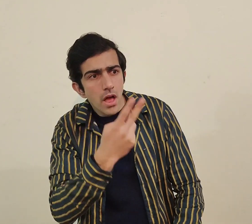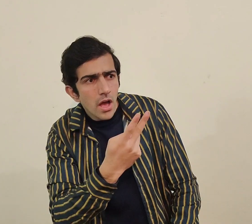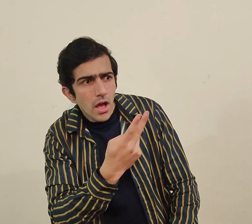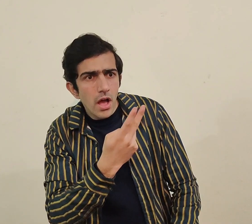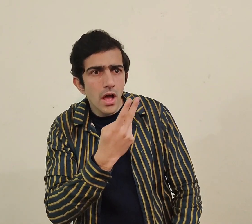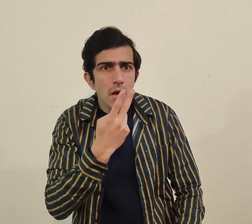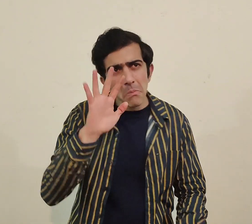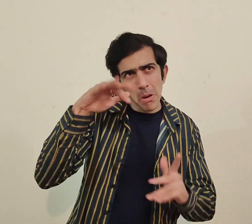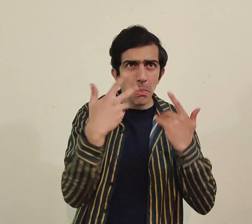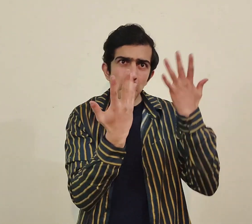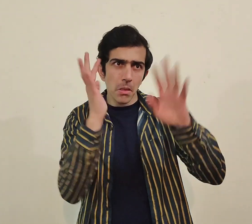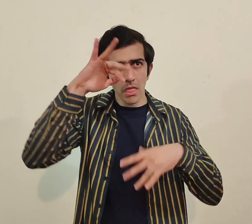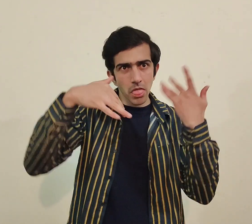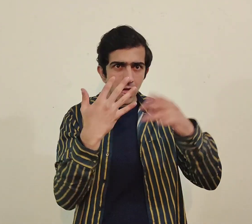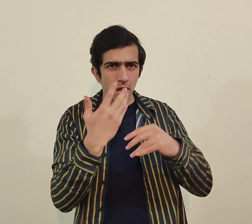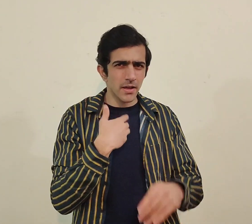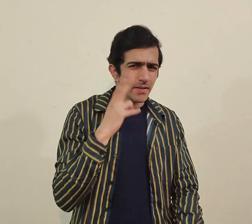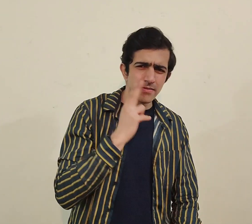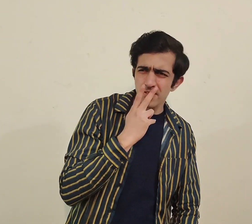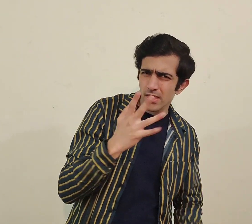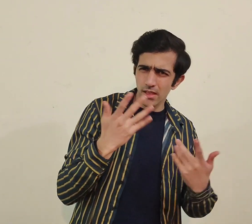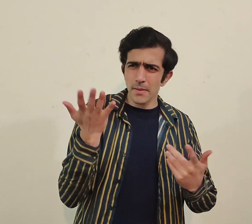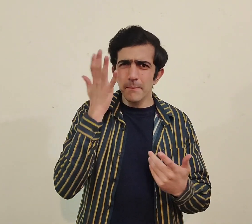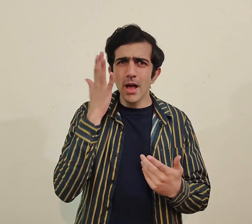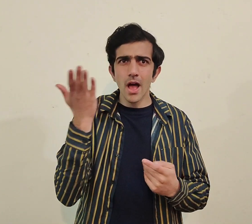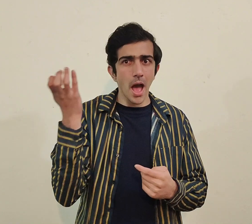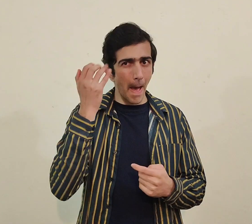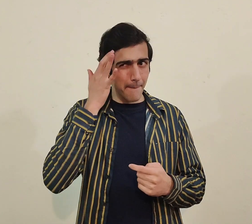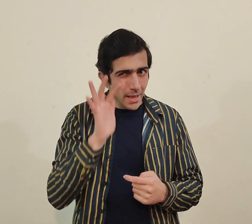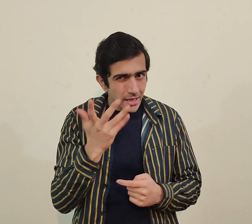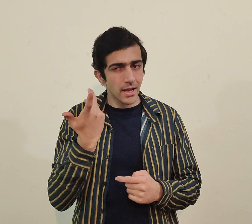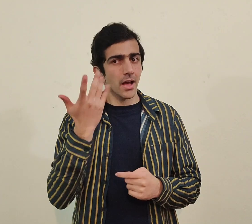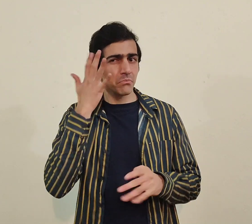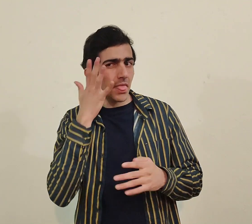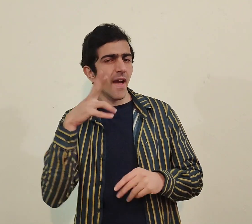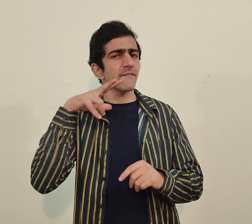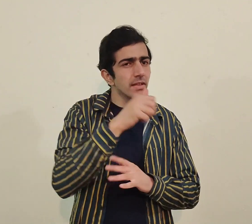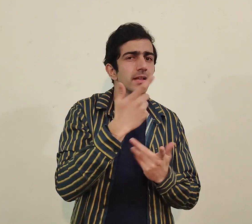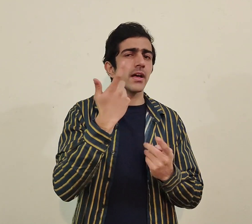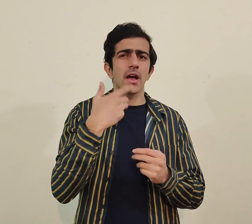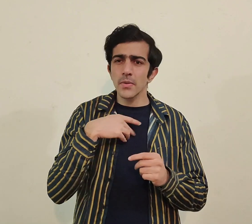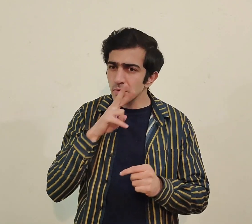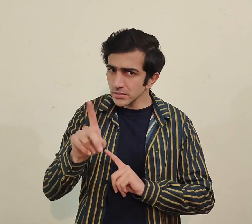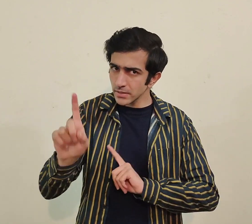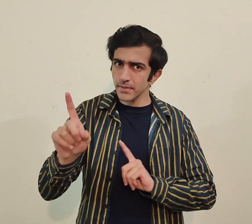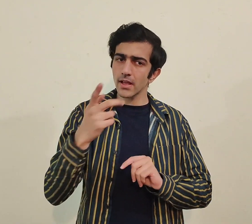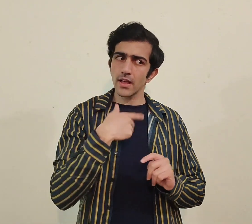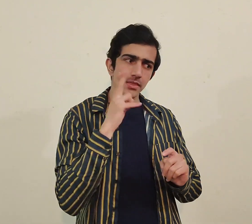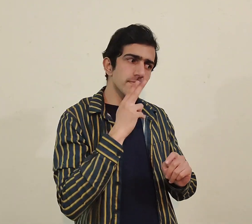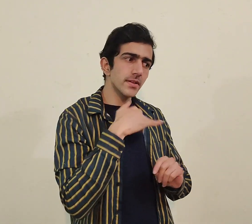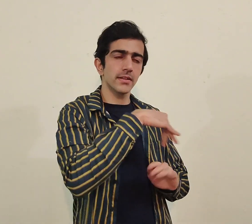پرسنز تو کوئی ہیرنگ پاس سے گزرتا ہے اور آگے سے وہ نکلے لگاتا ہے کہ بھئی اس کو پتا ہے یا نہیں ہے کہ ہم لوگ دیف لوگ کمیونیکیٹ کر